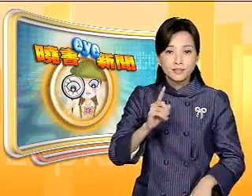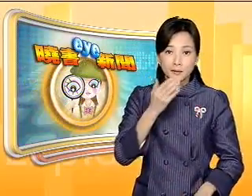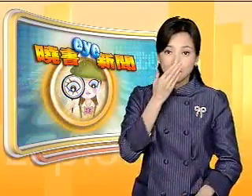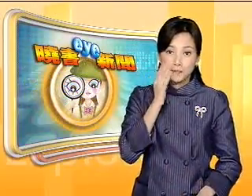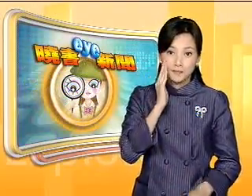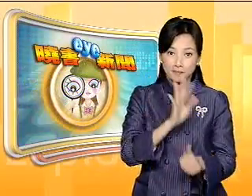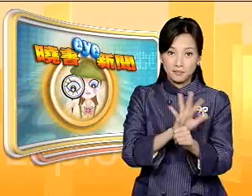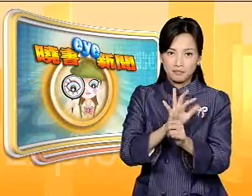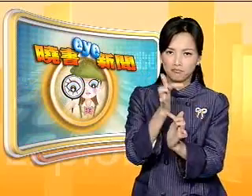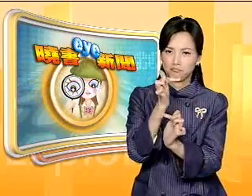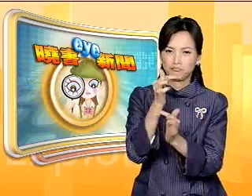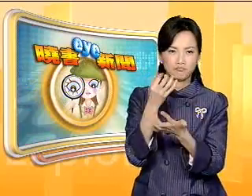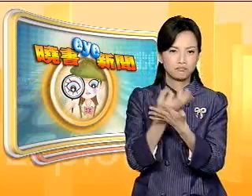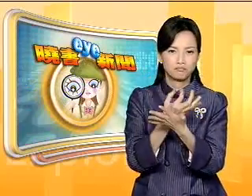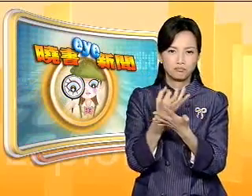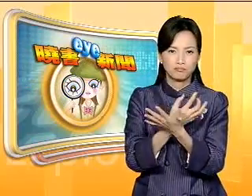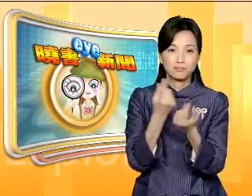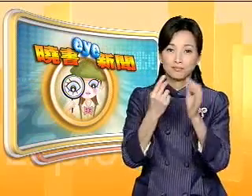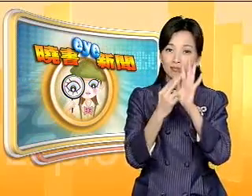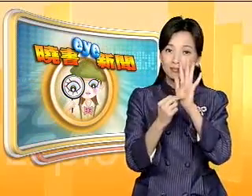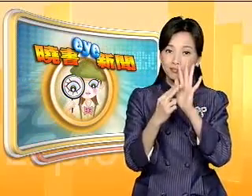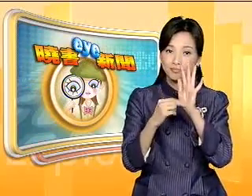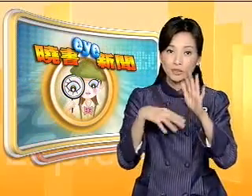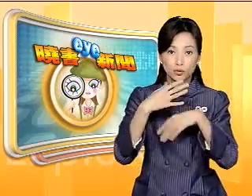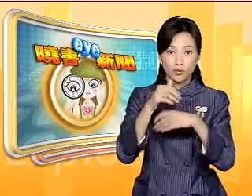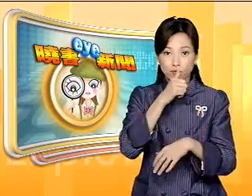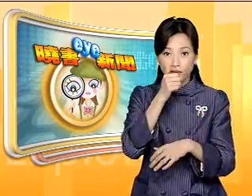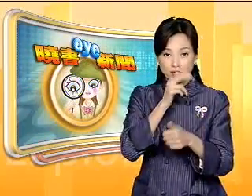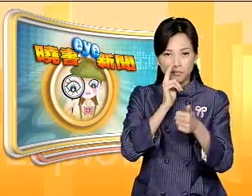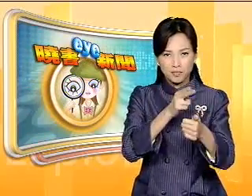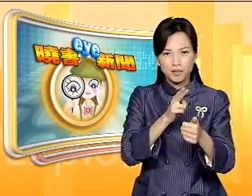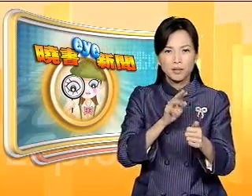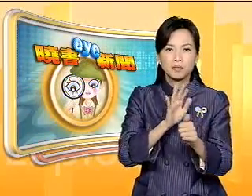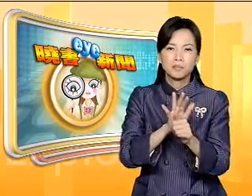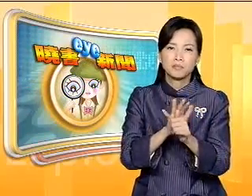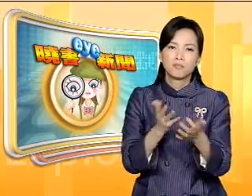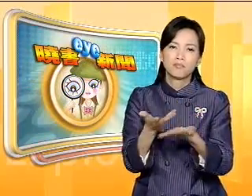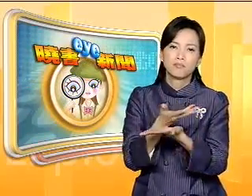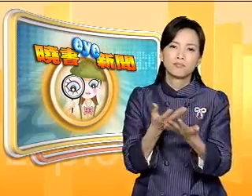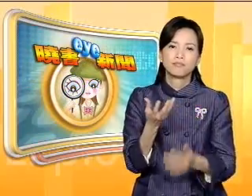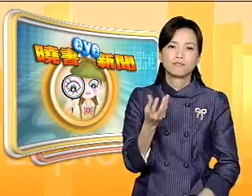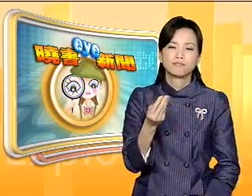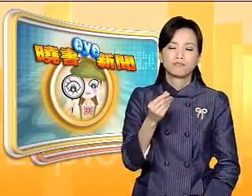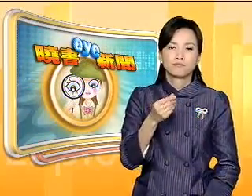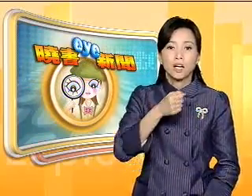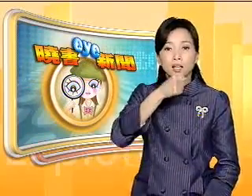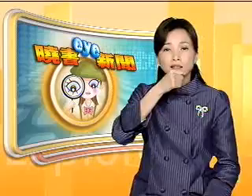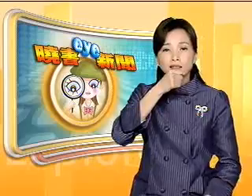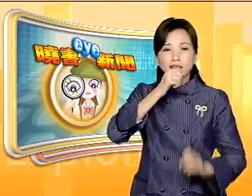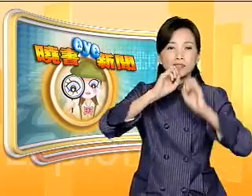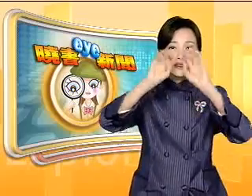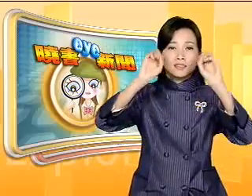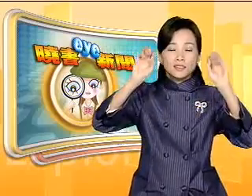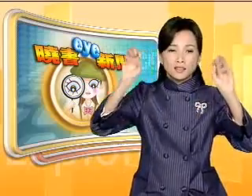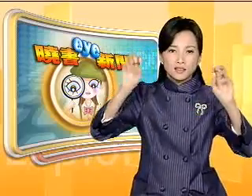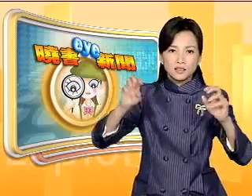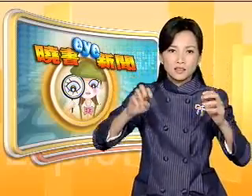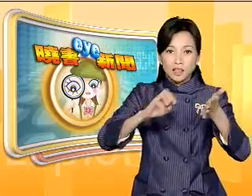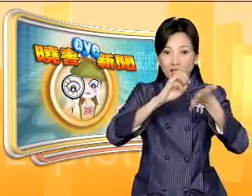再注意一下就更好了像是车厢里头没有手语翻译员站务人员广播字幕跑马灯并